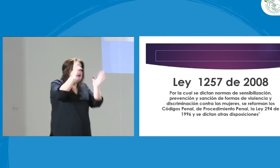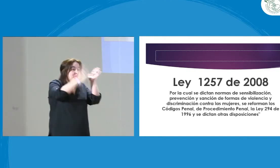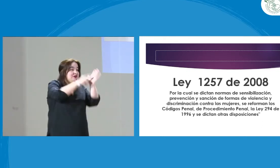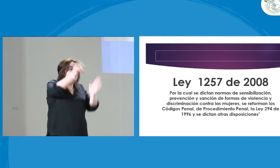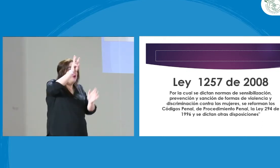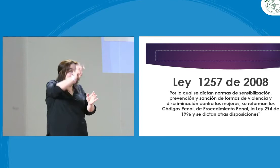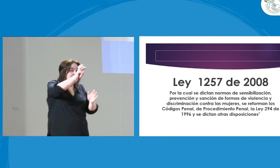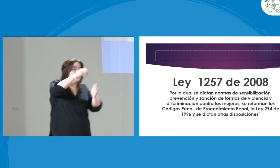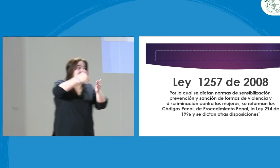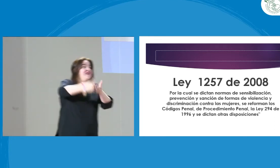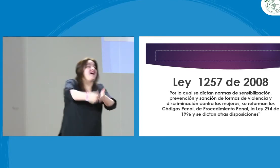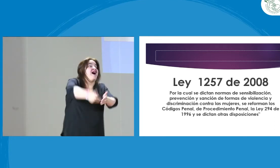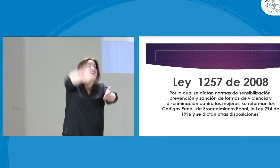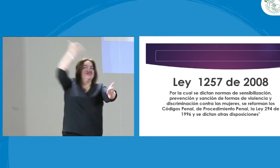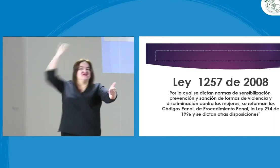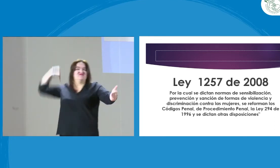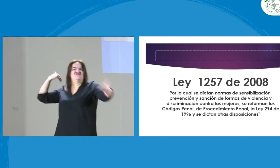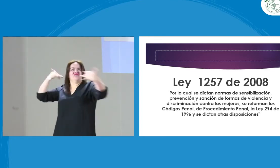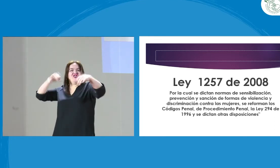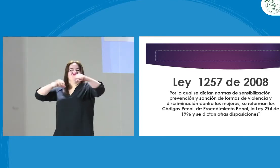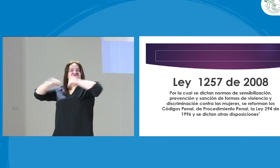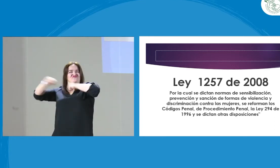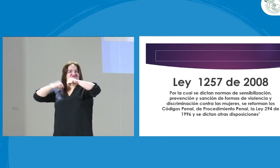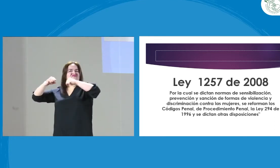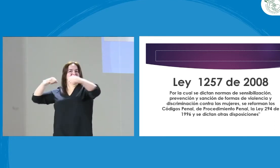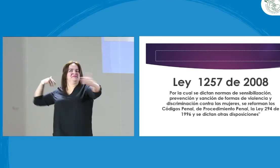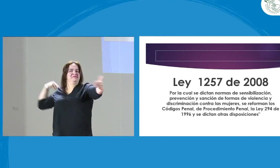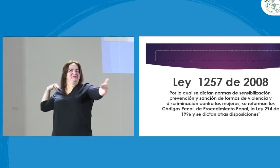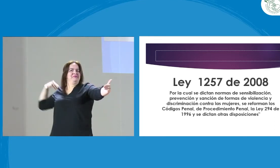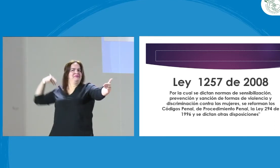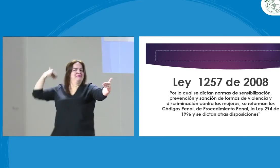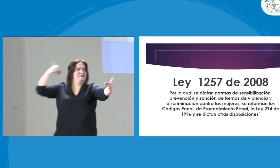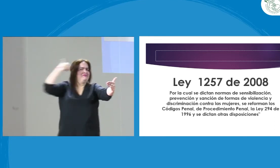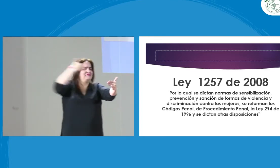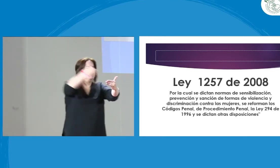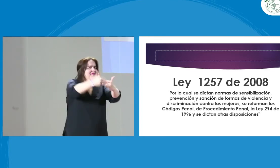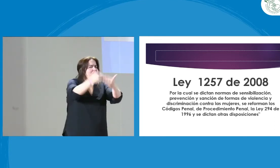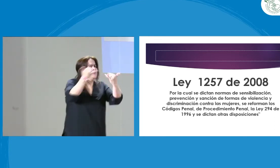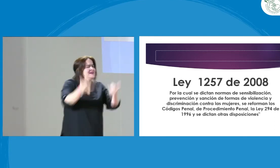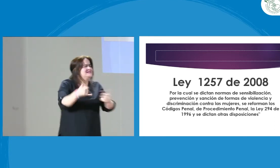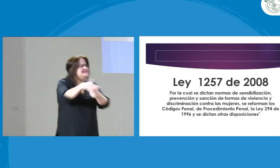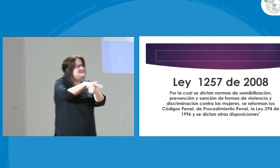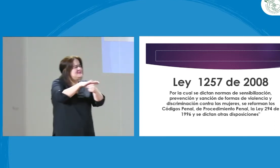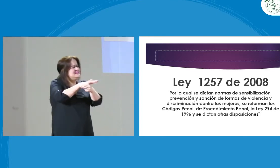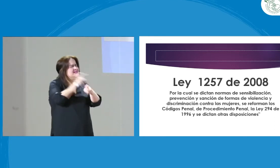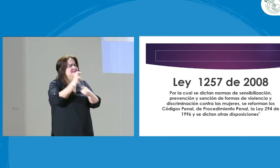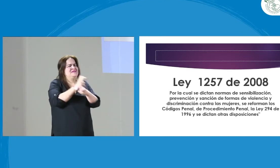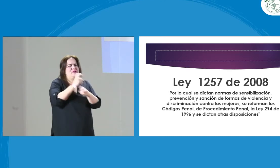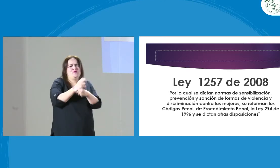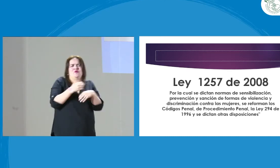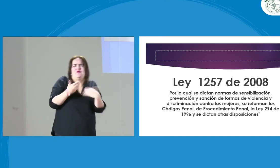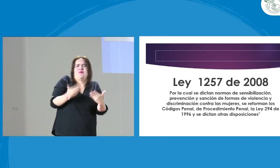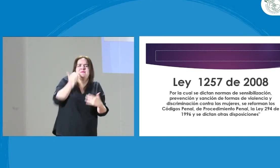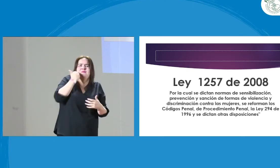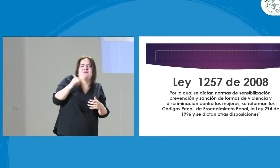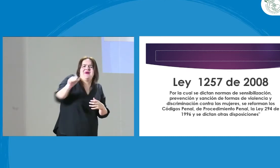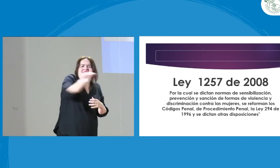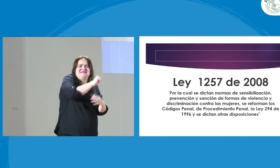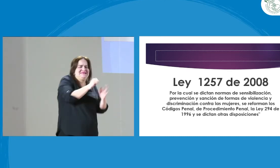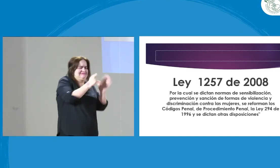Pero hay que llevarla a la aplicabilidad. ¿Qué ha pasado? Las mujeres en mucho tiempo han ido trabajando, se han ido movilizando,